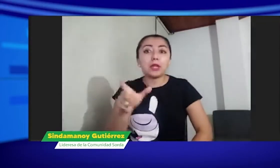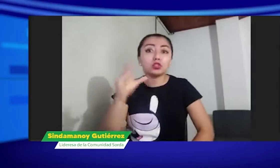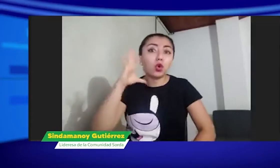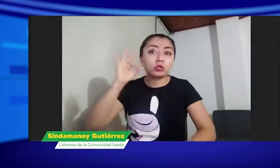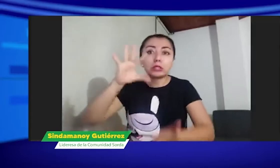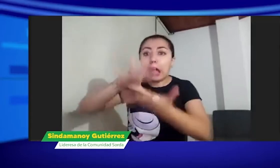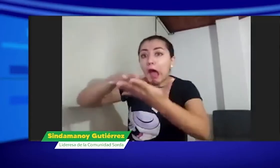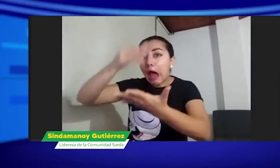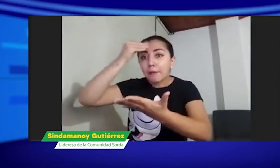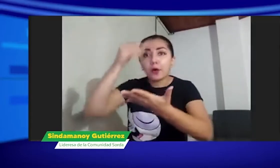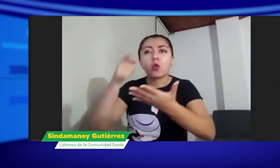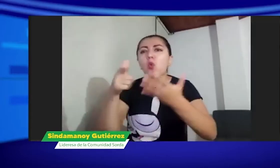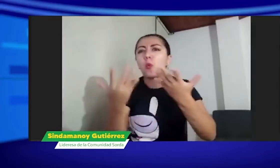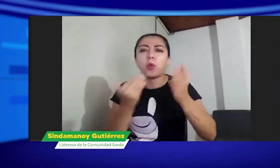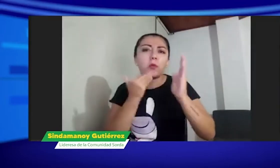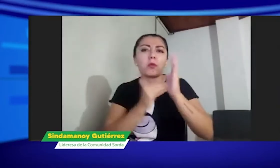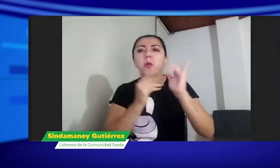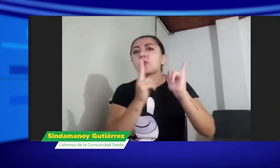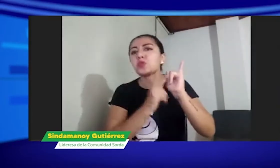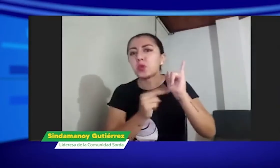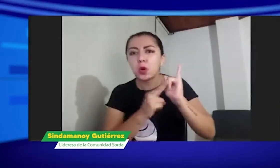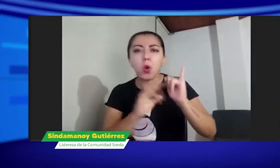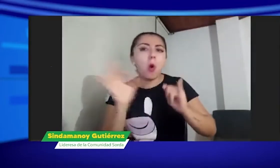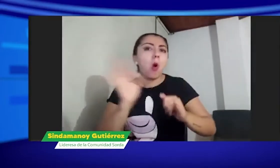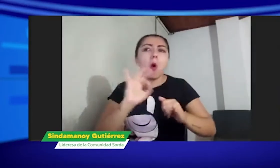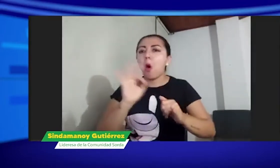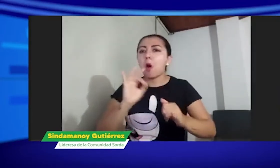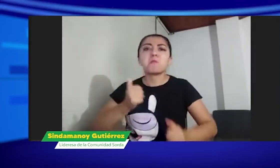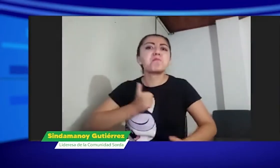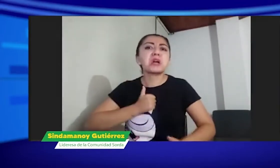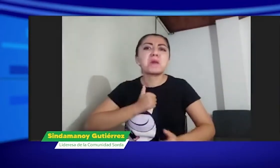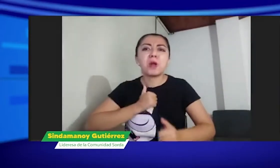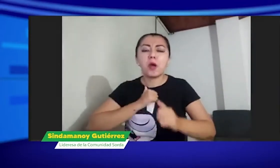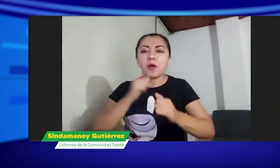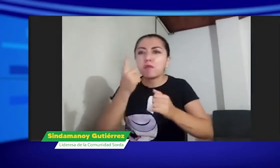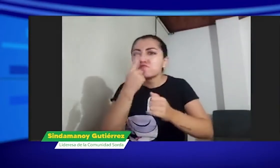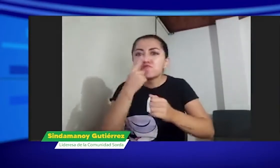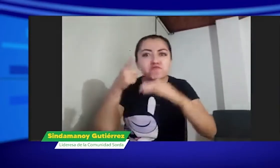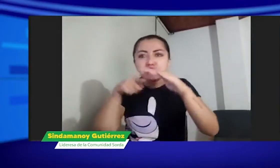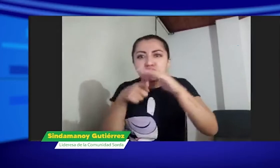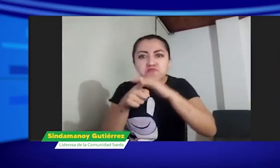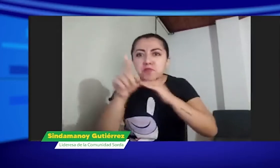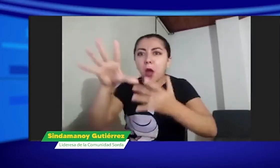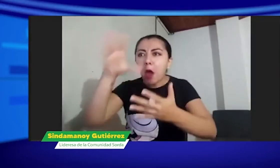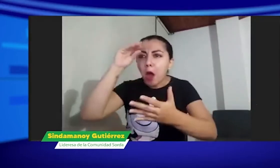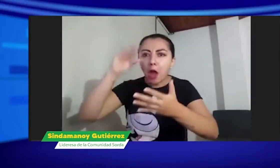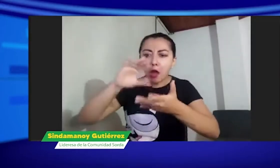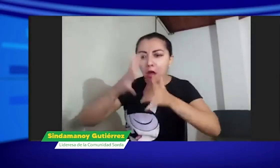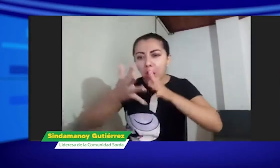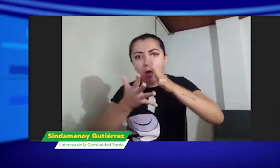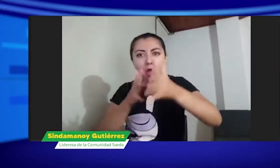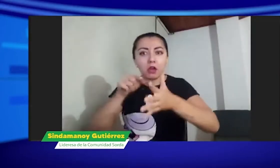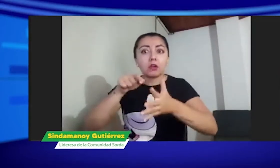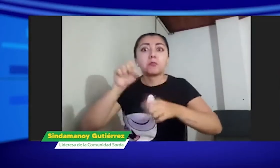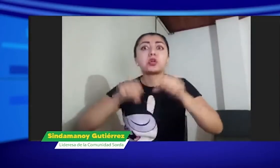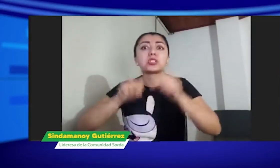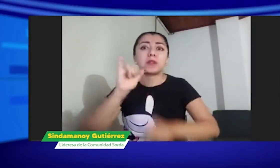sordas. Una persona, por ejemplo, puede entrar a una